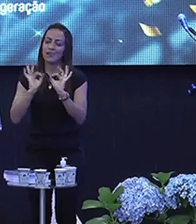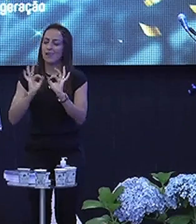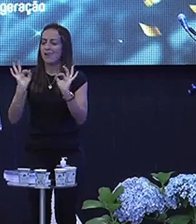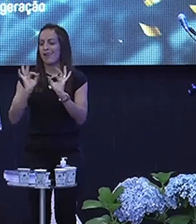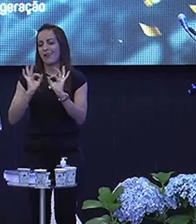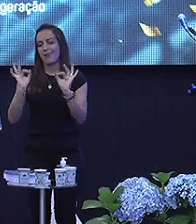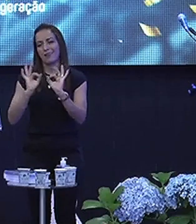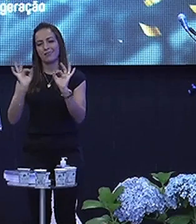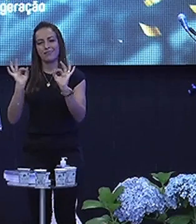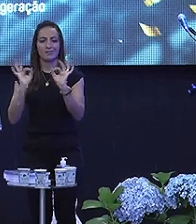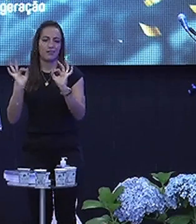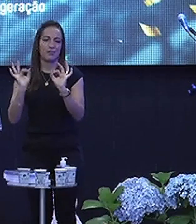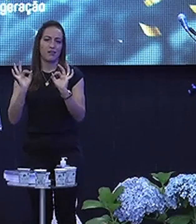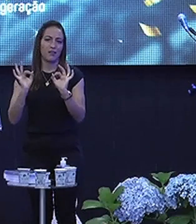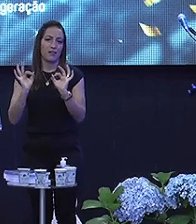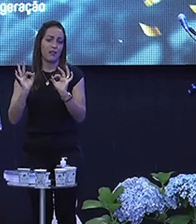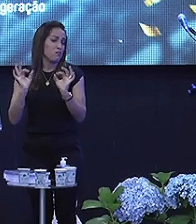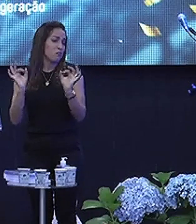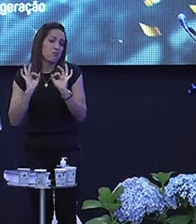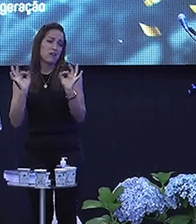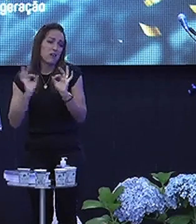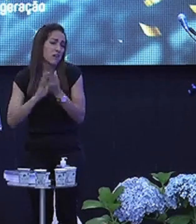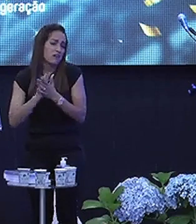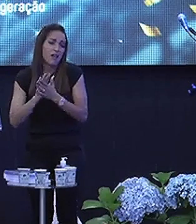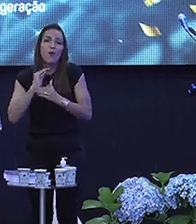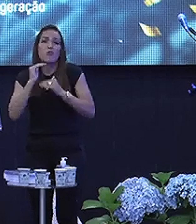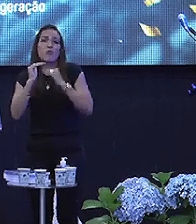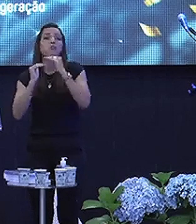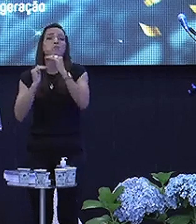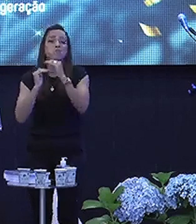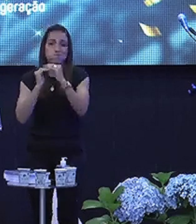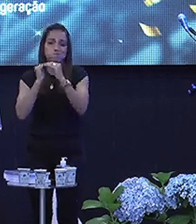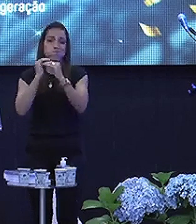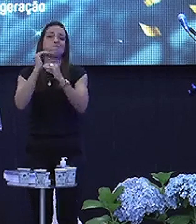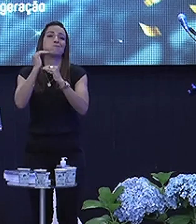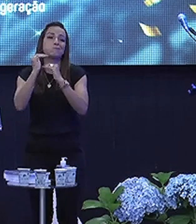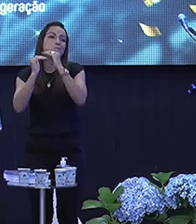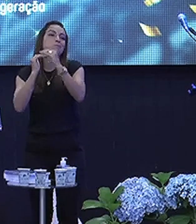Mas essa pessoa Não age Não faz nada É o processo dela Meu irmão